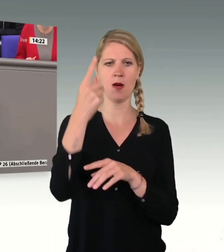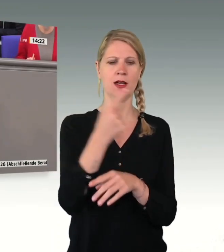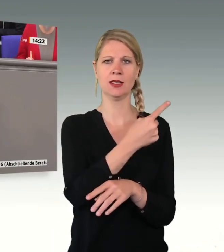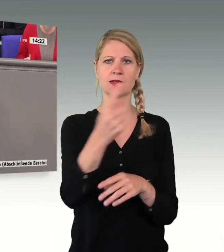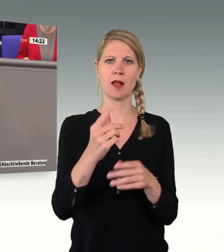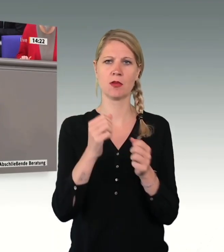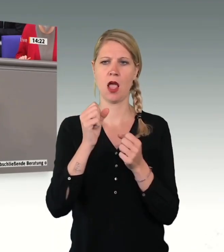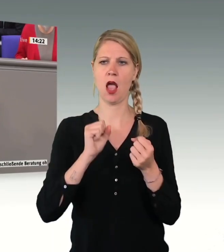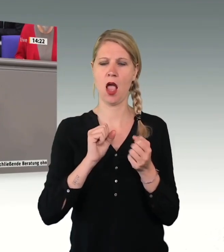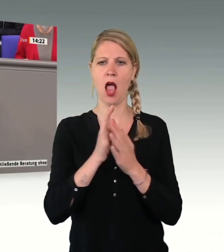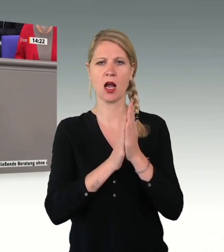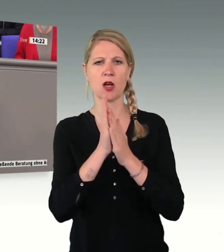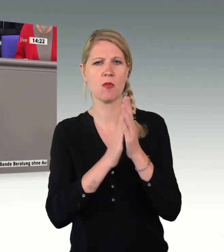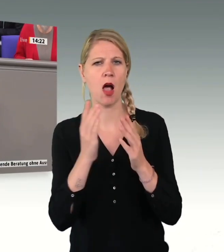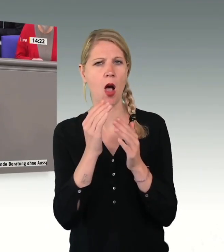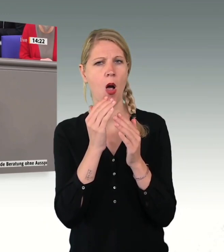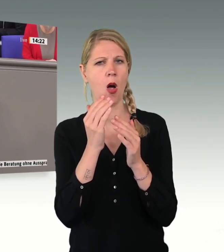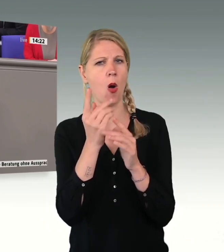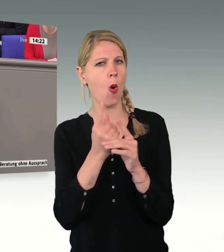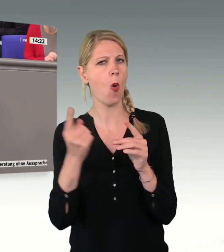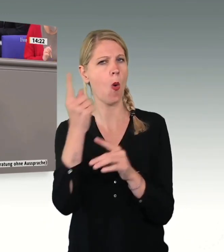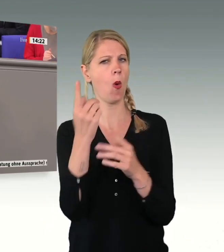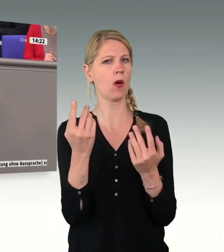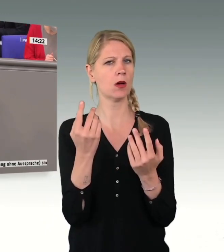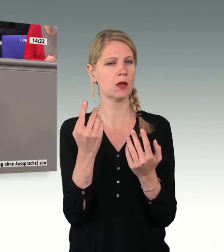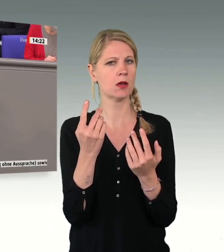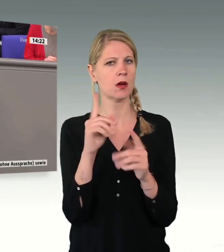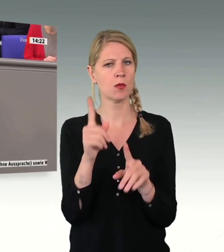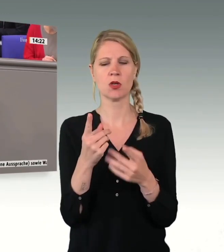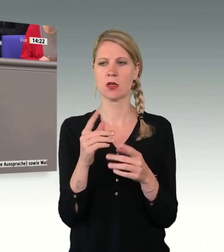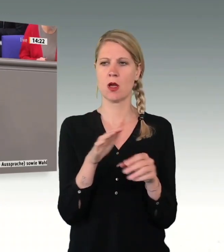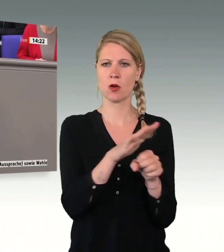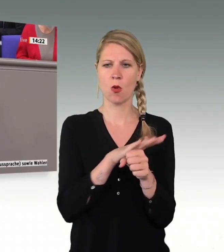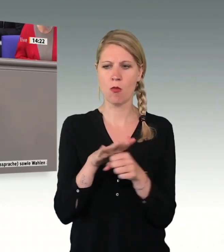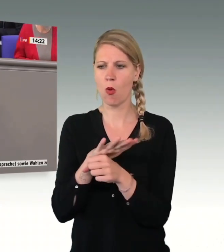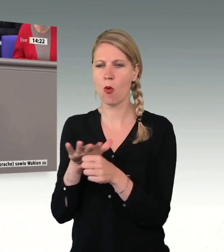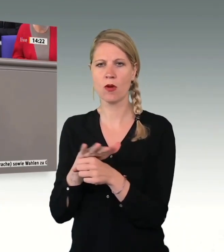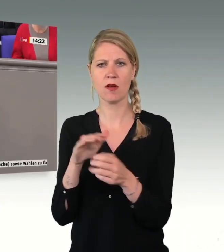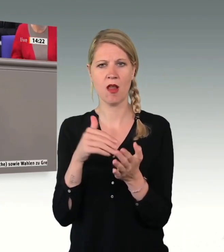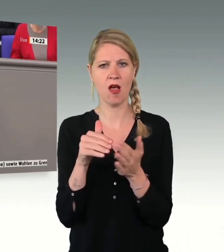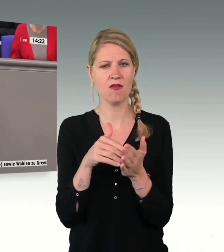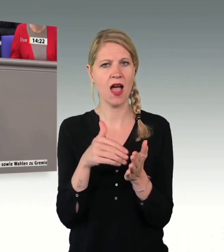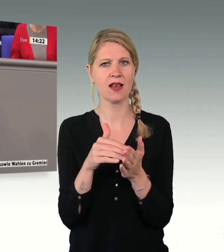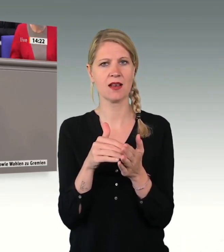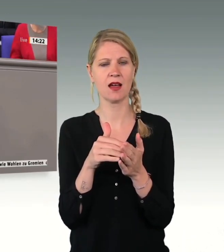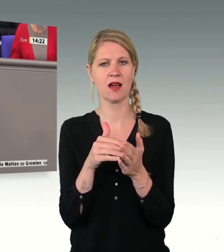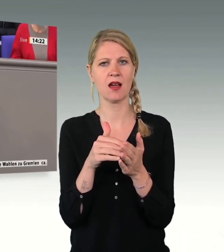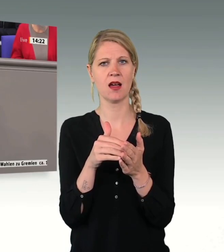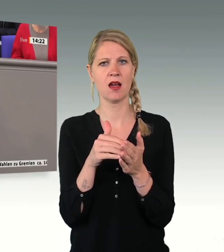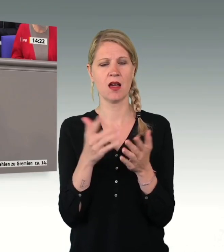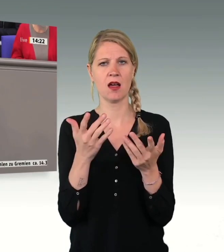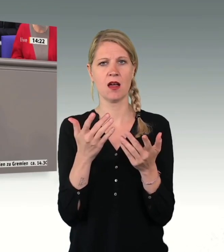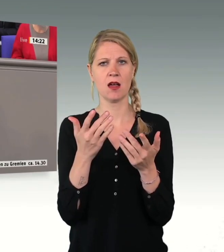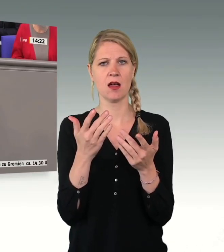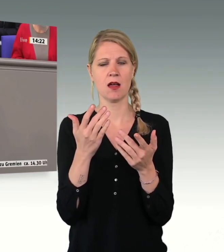das gilt es doch auch im Moment deutlich zu machen. Es gilt, die Kommunen und Kreise in Zukunft weiter zu ent und nicht